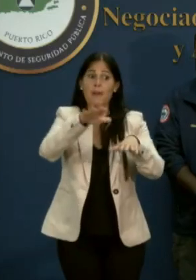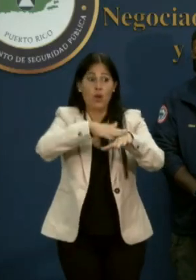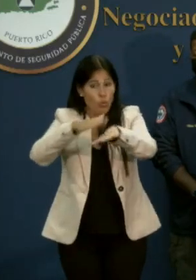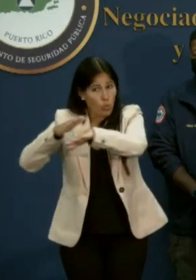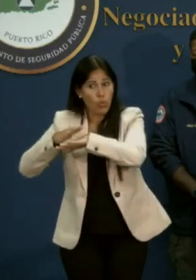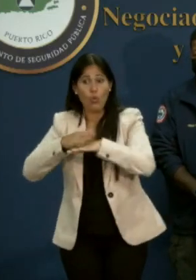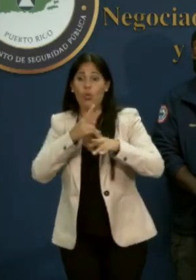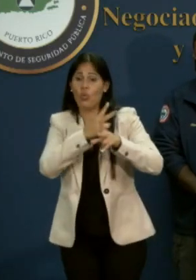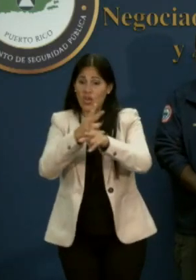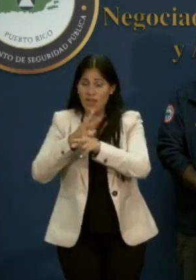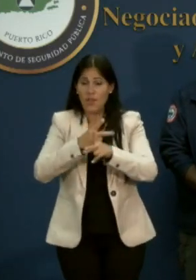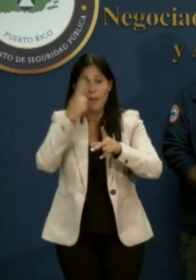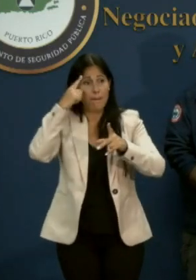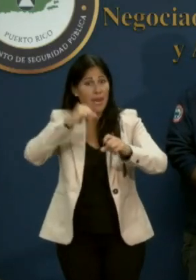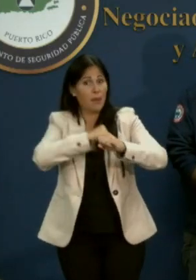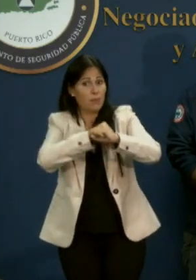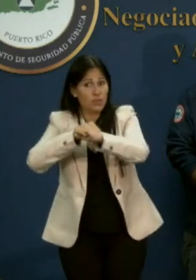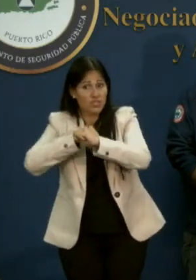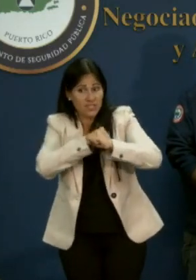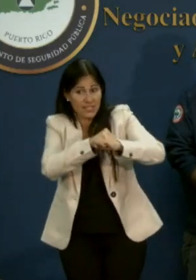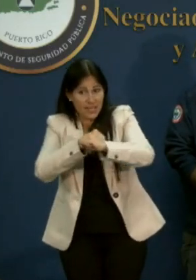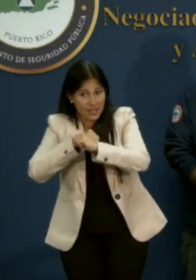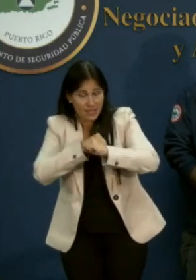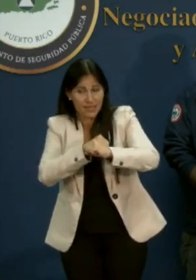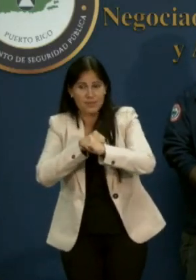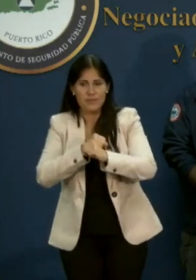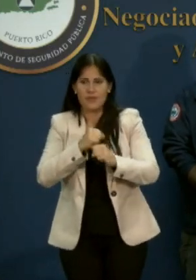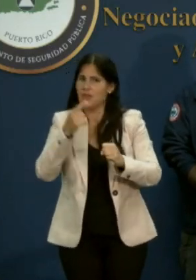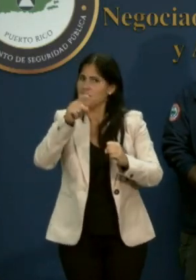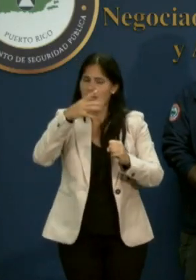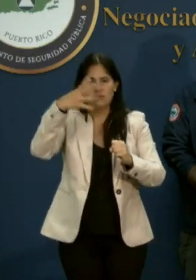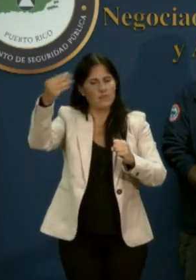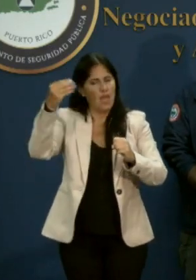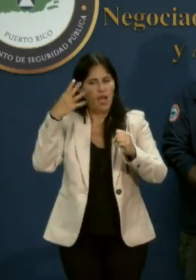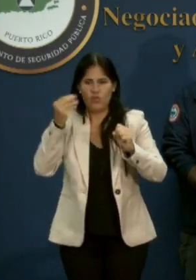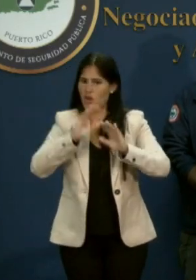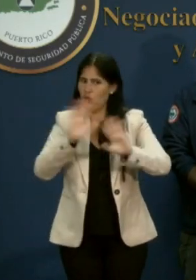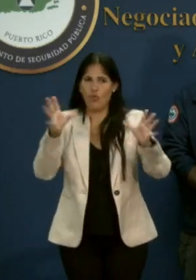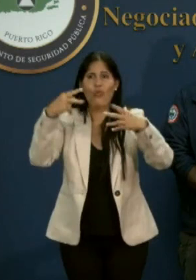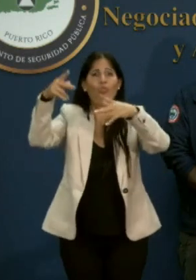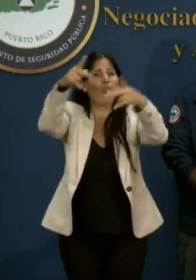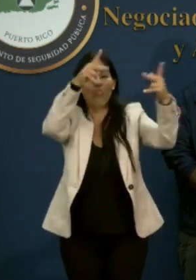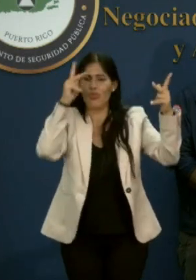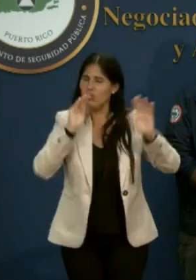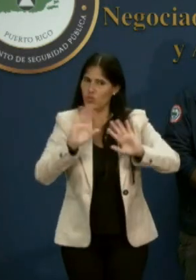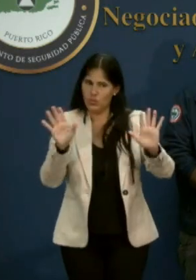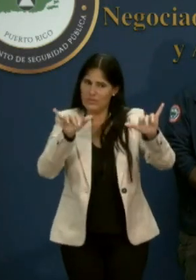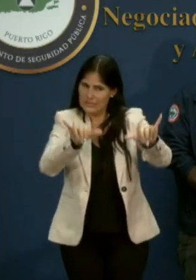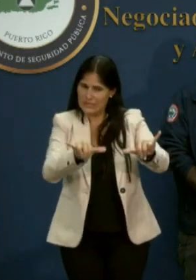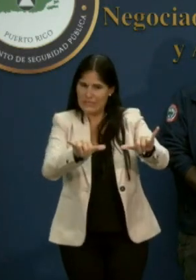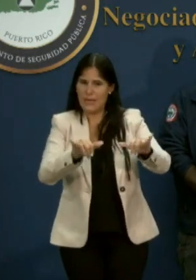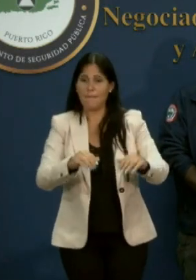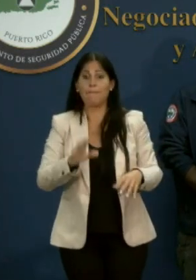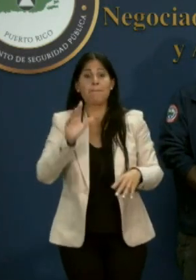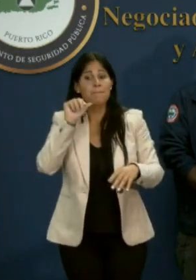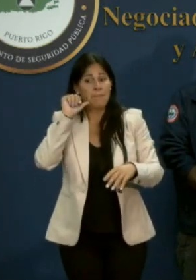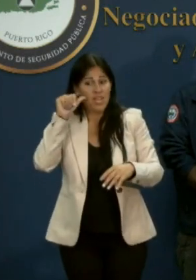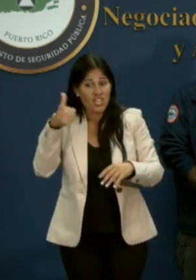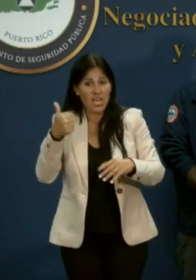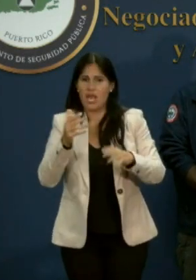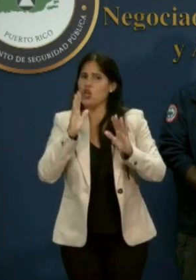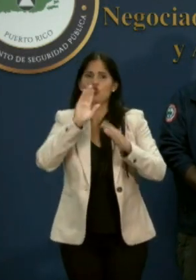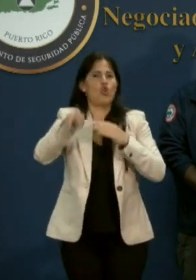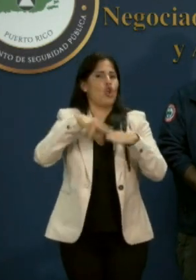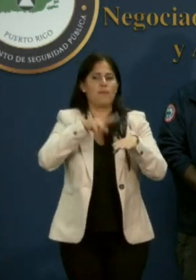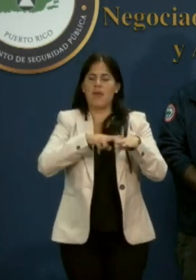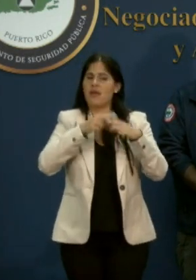protegerse y no deben estar en la calle esta noche. Ya mañana será un día normal de trabajo para el